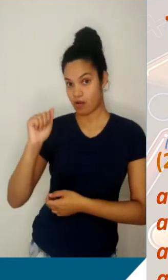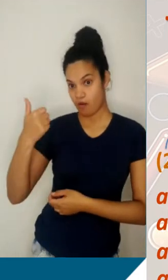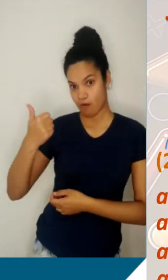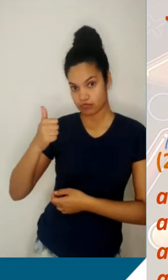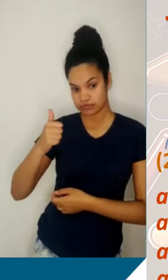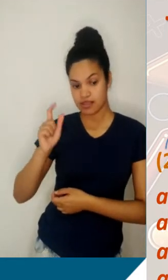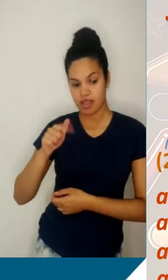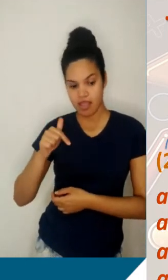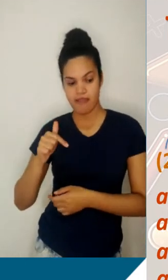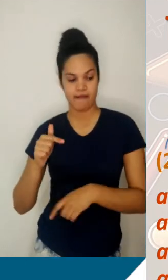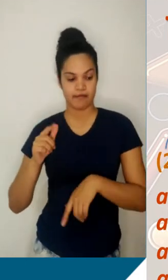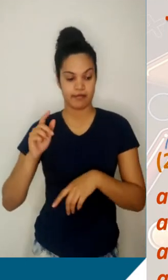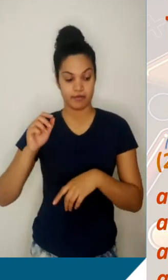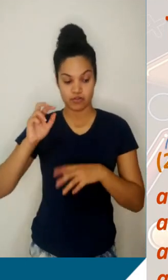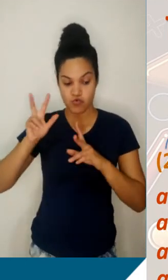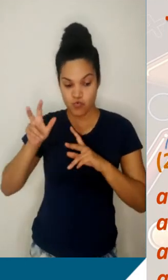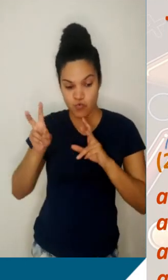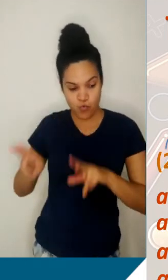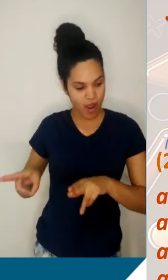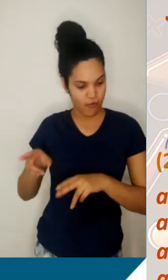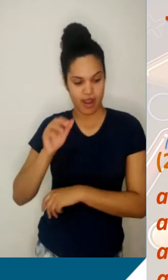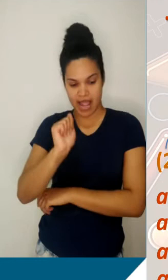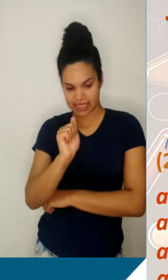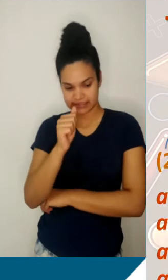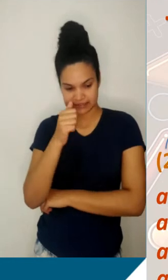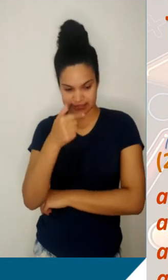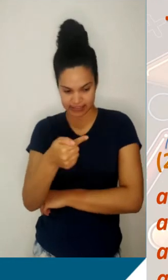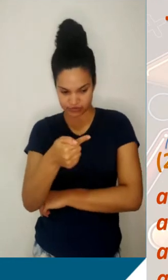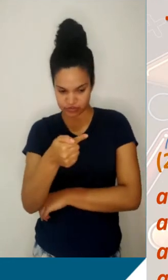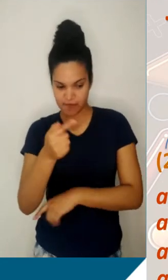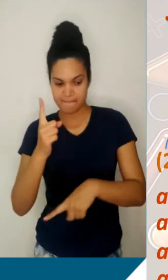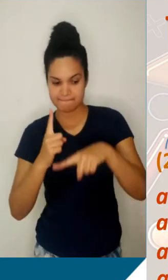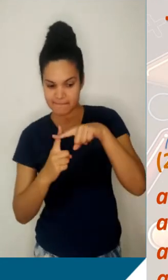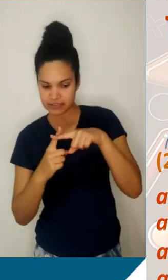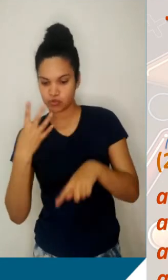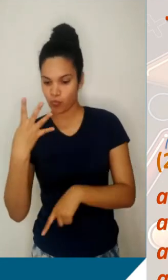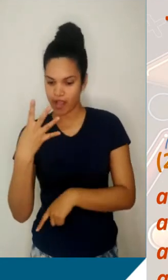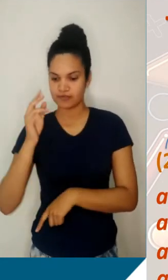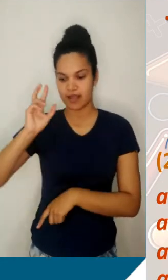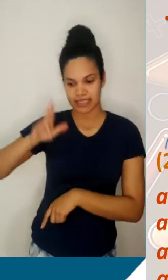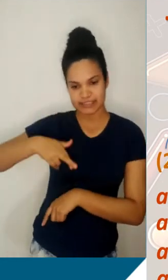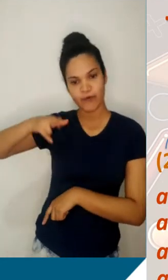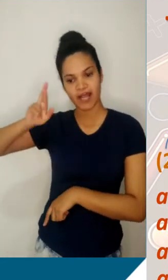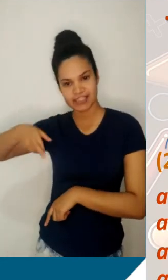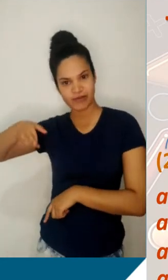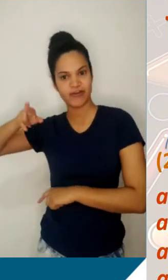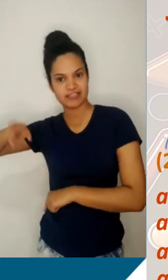acrescido de quatro razões. Então, partindo do A7, nós demos quatro saltos para chegarmos ao A11.